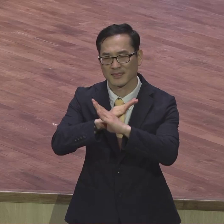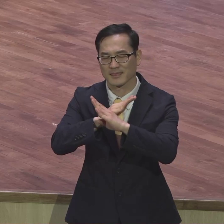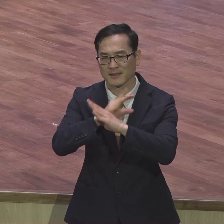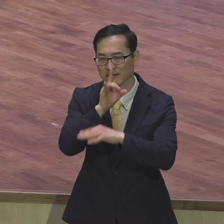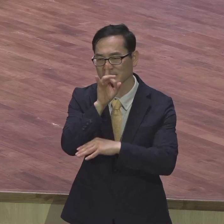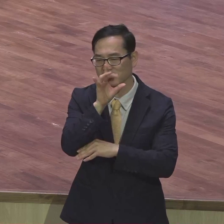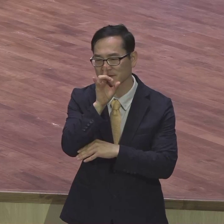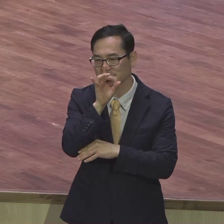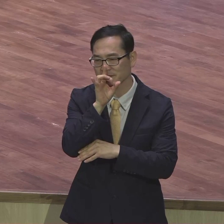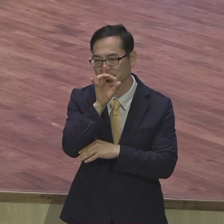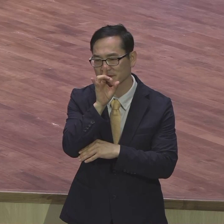응답이 없어요